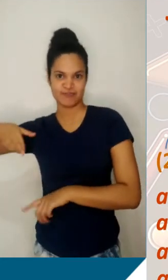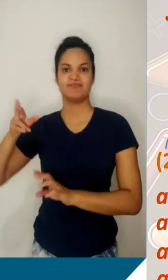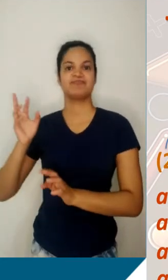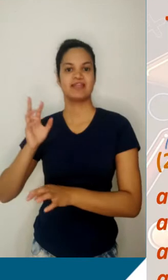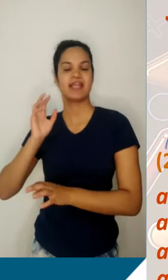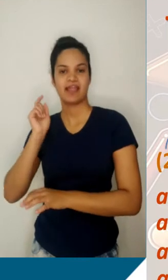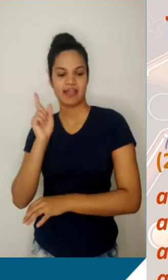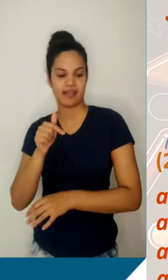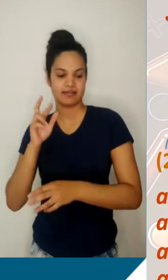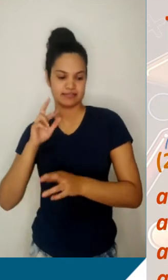Beleza, pessoal?